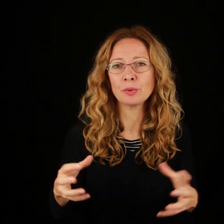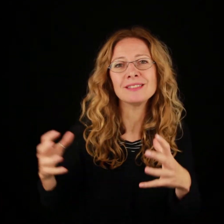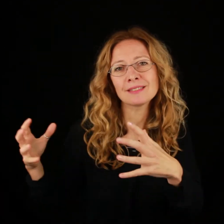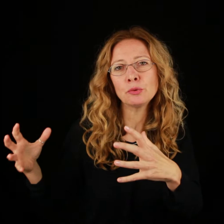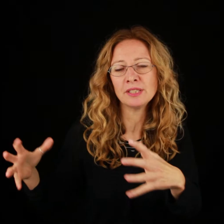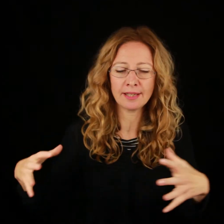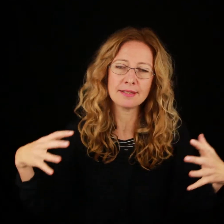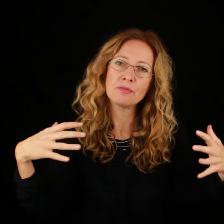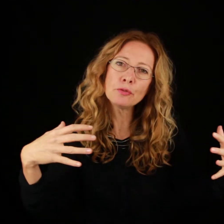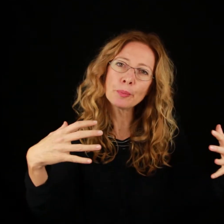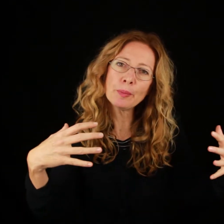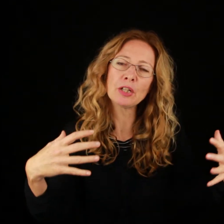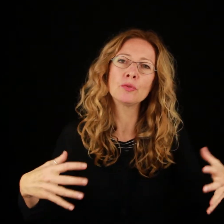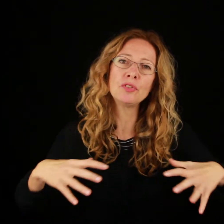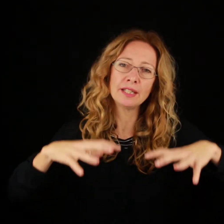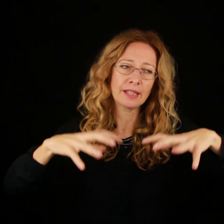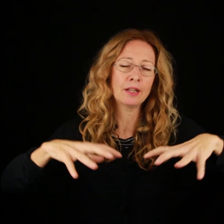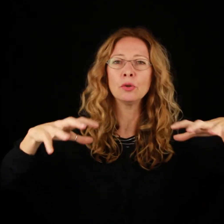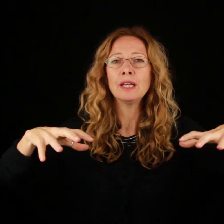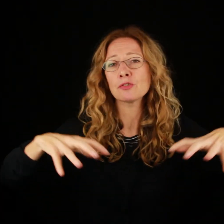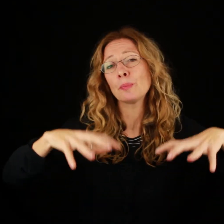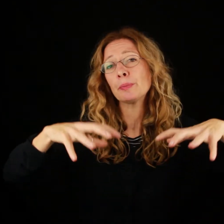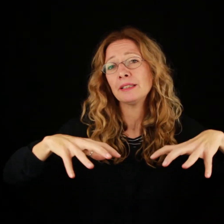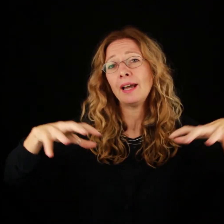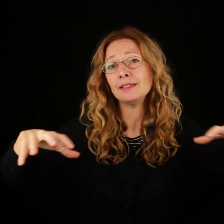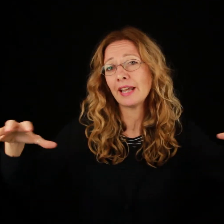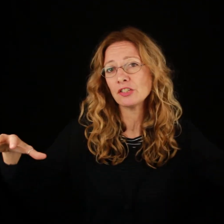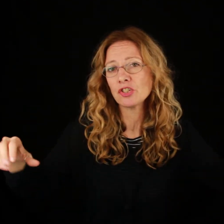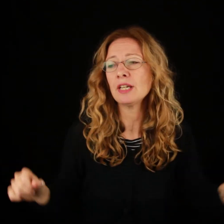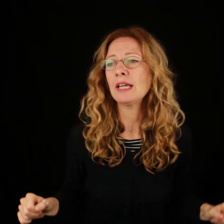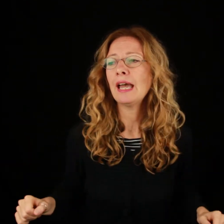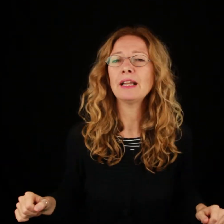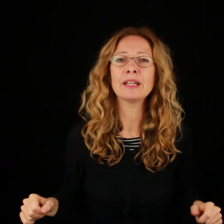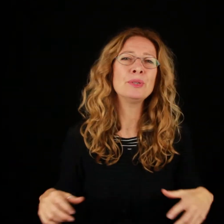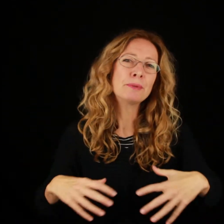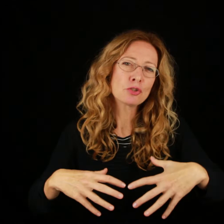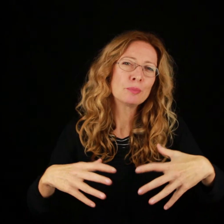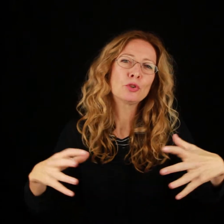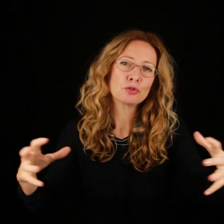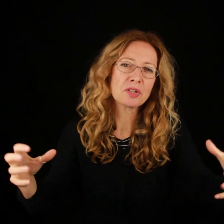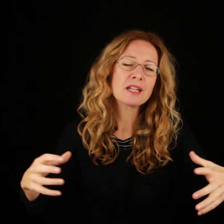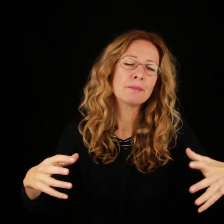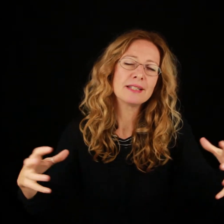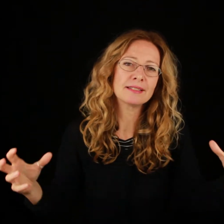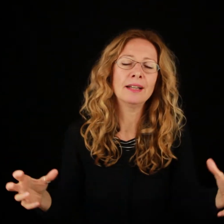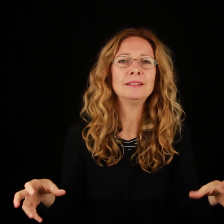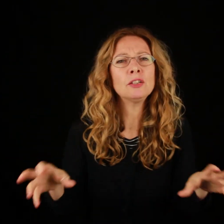questi statunitensi che vivono proprio al confine, sono proprietari di ranch e quindi persone piuttosto ricche e benestanti, la